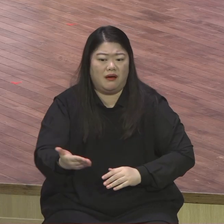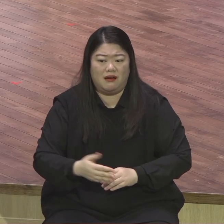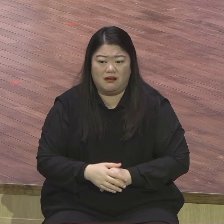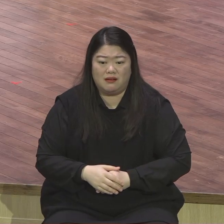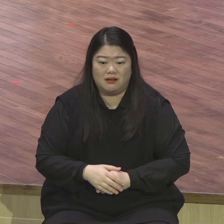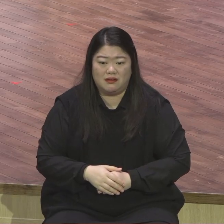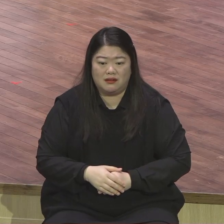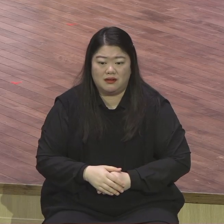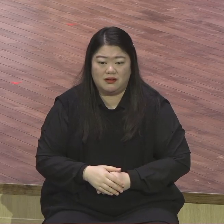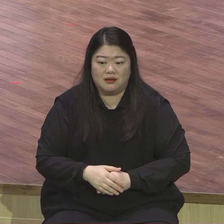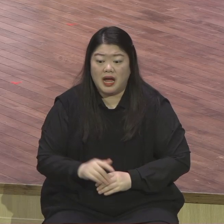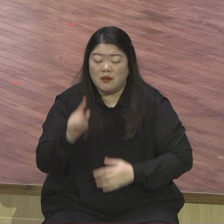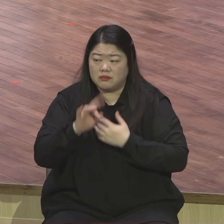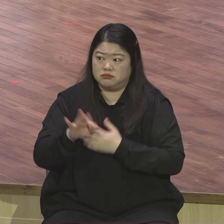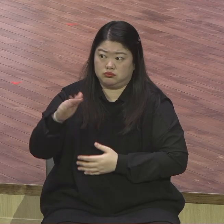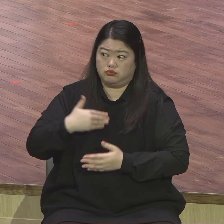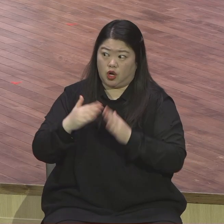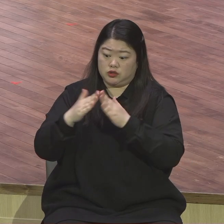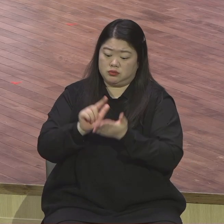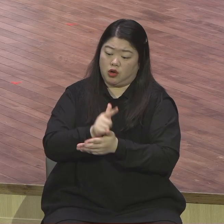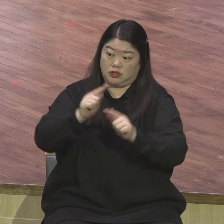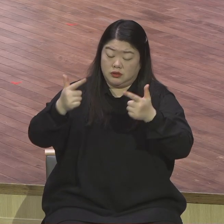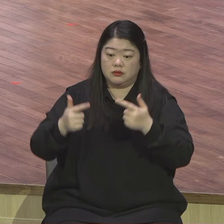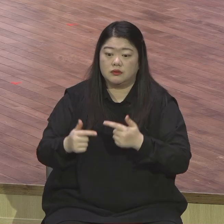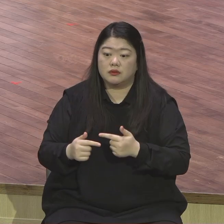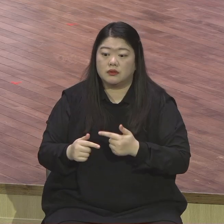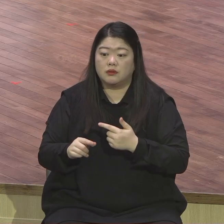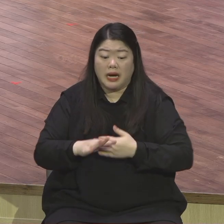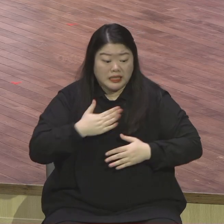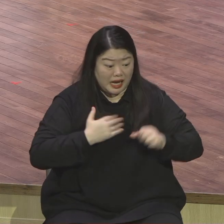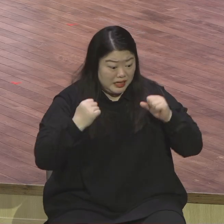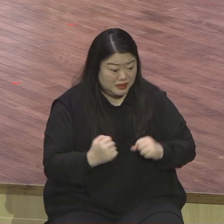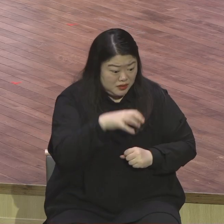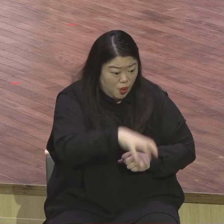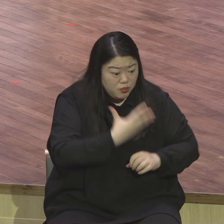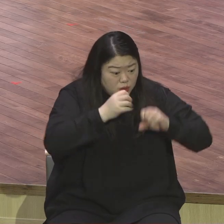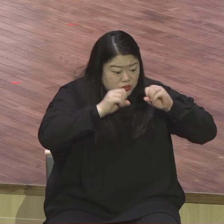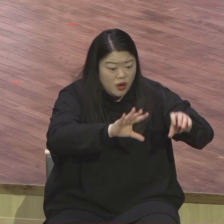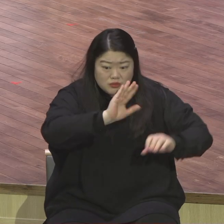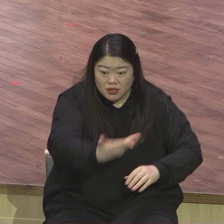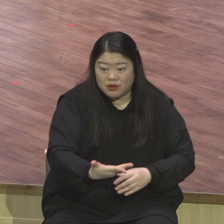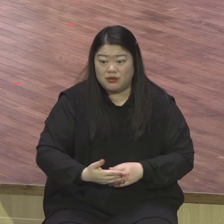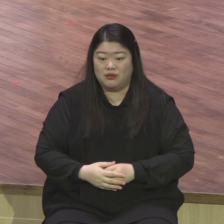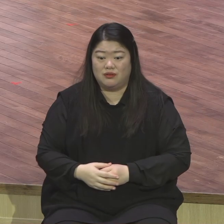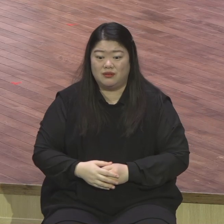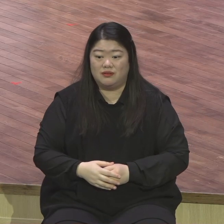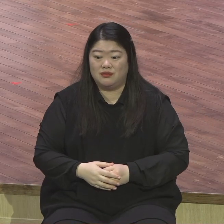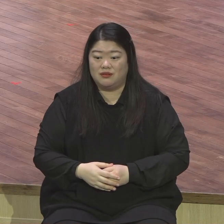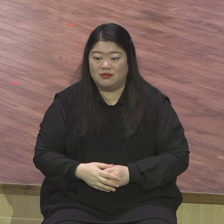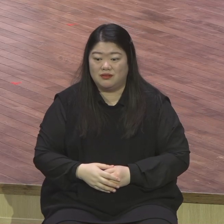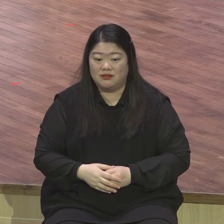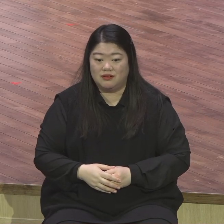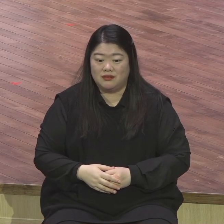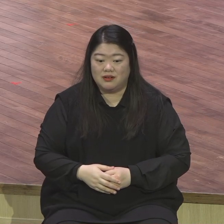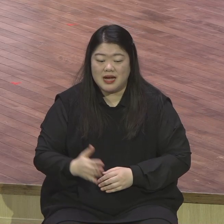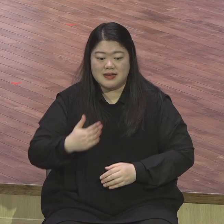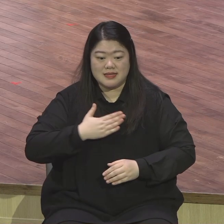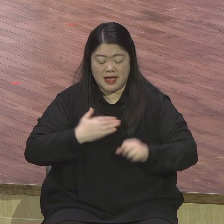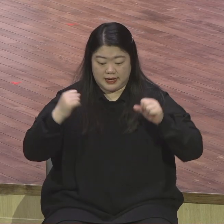지역도 복음정감 무슨 성교합니까 그런 어불성설이 어디 있어요 이 지역을 초토화시키면서 여기는